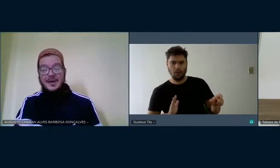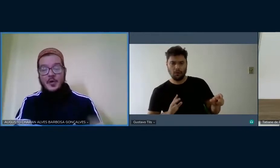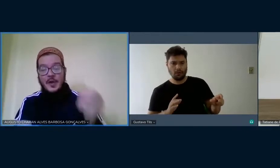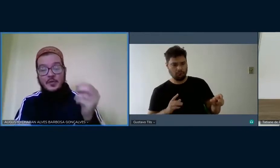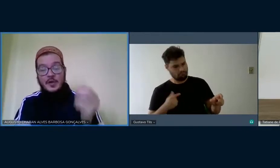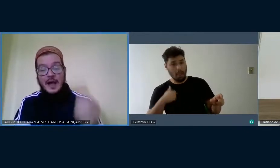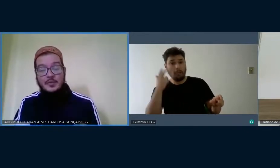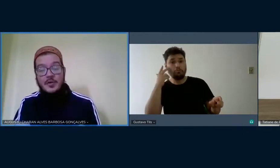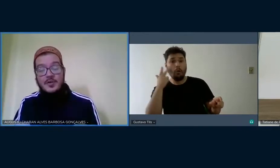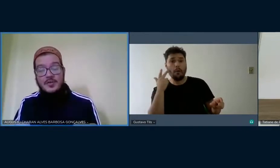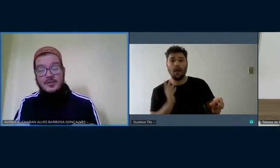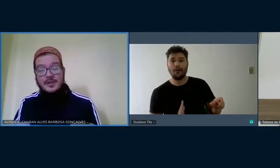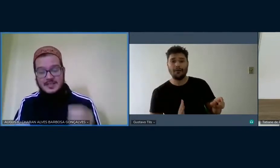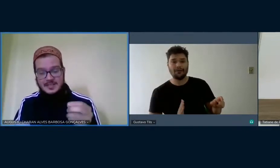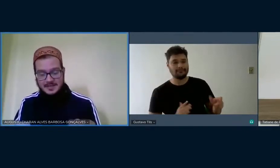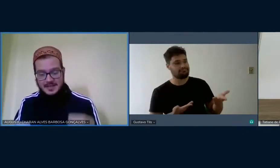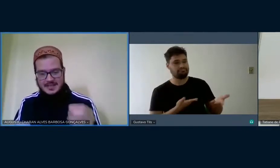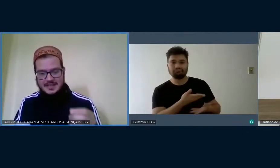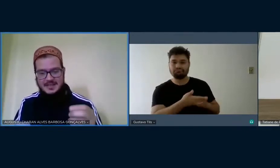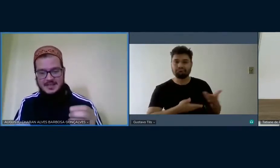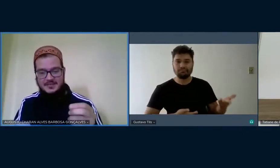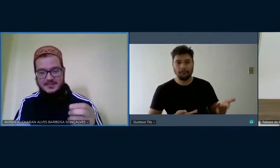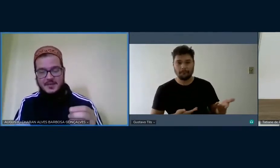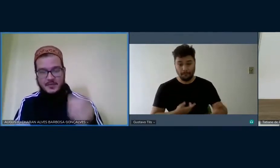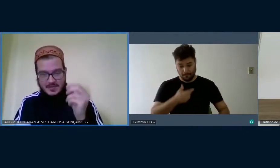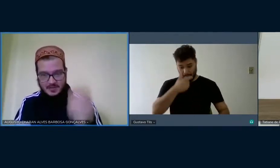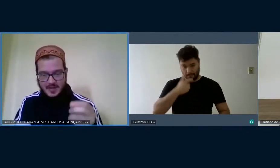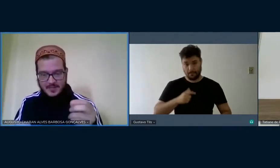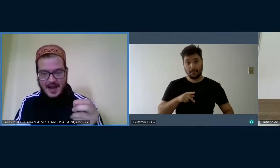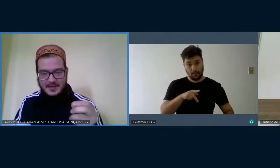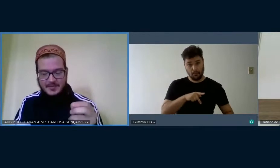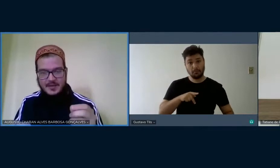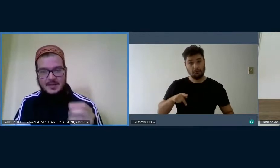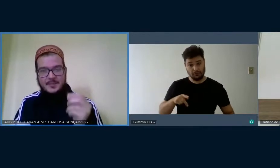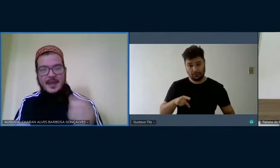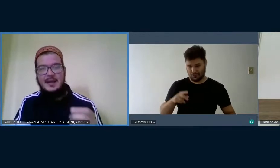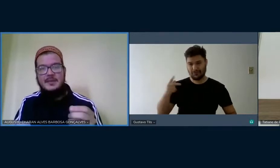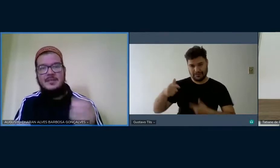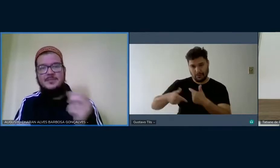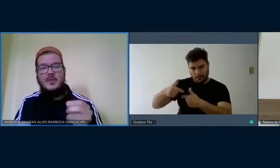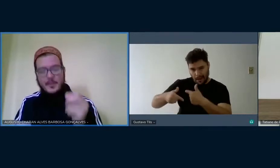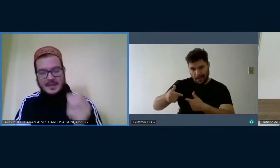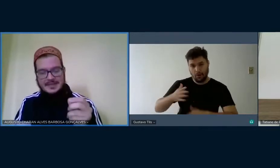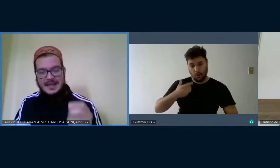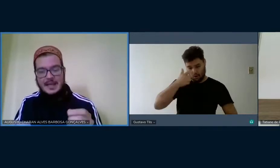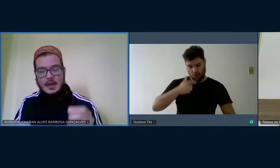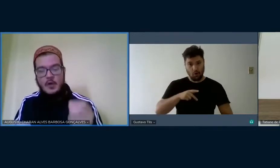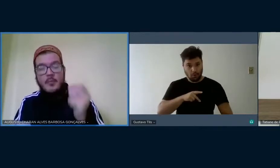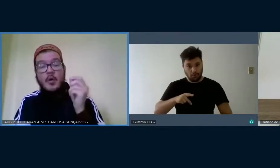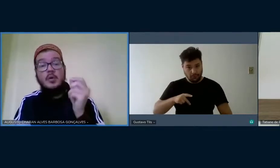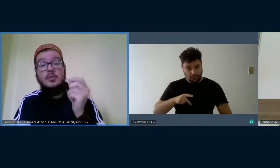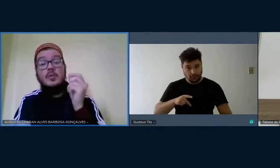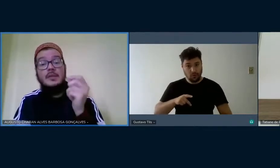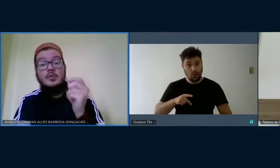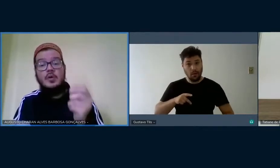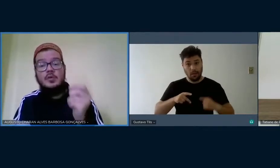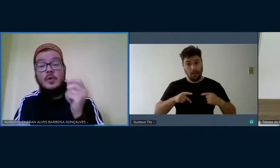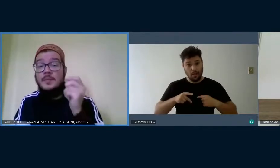diferença. O educador, nesse quesito, no seu trabalho, também me inspirou a pensar que ele é um